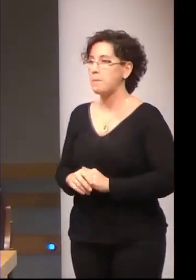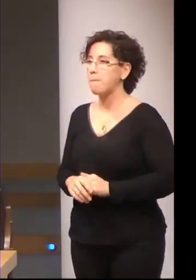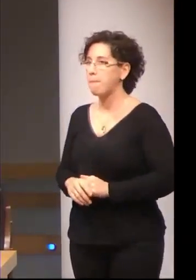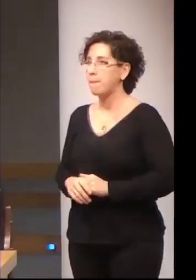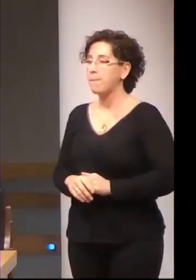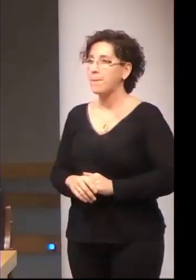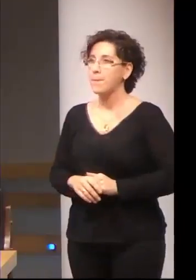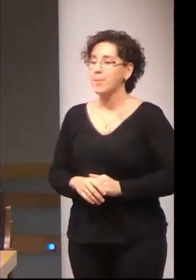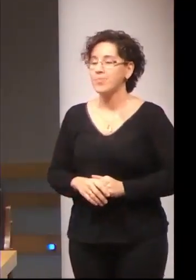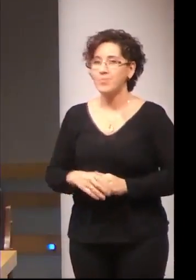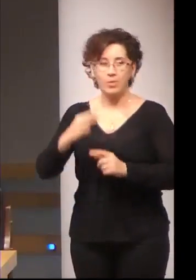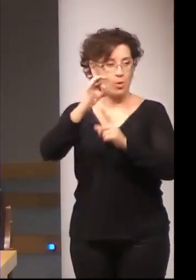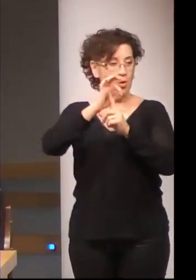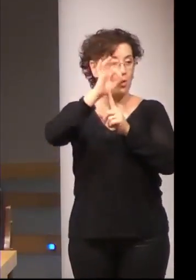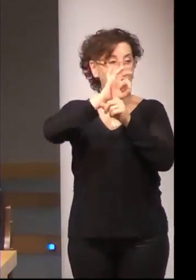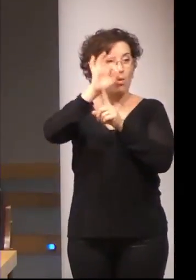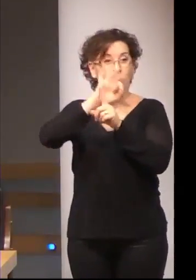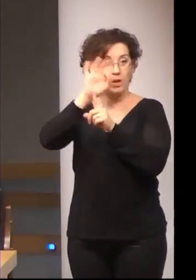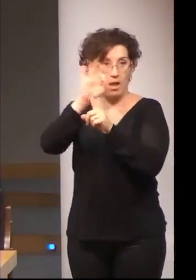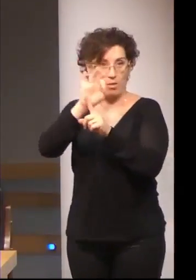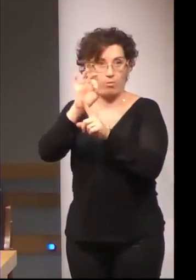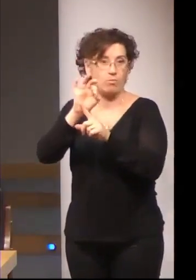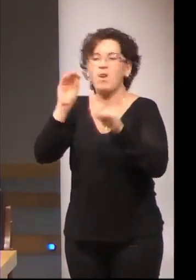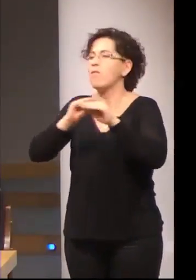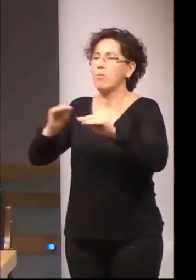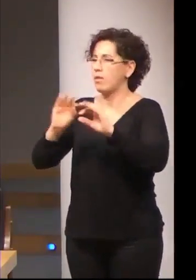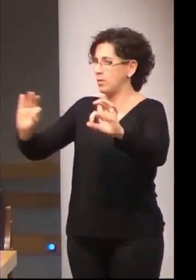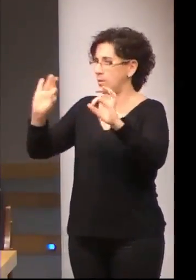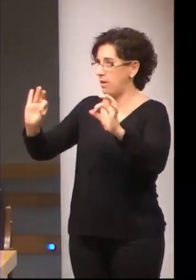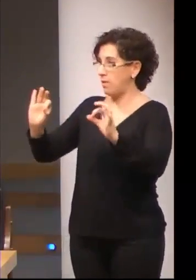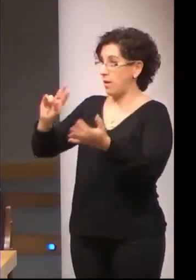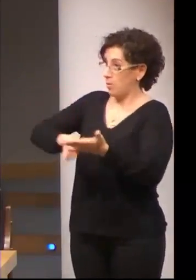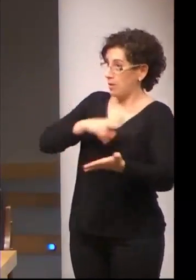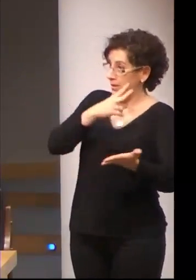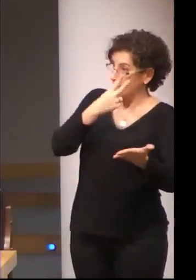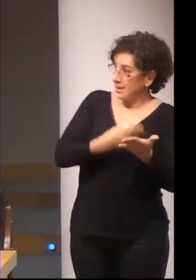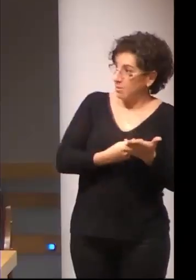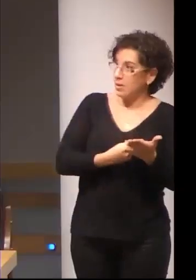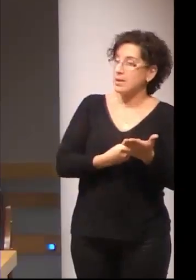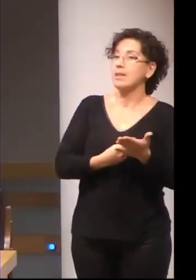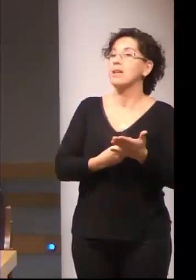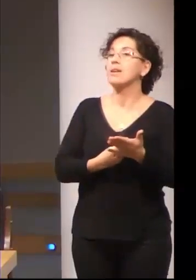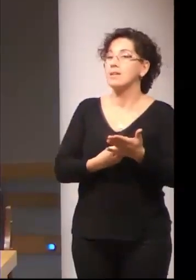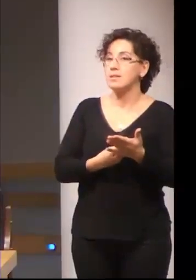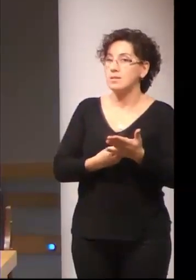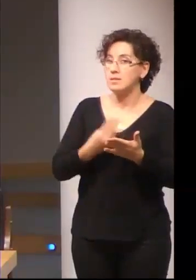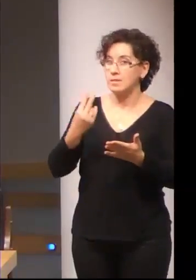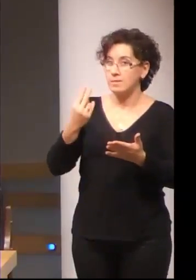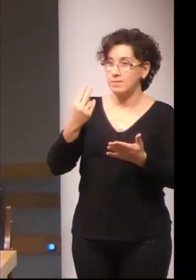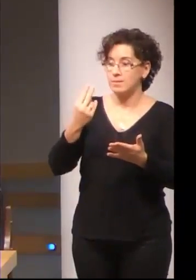una formación específica de intérprete de lengua de signos exige que se le pague como su